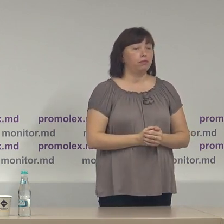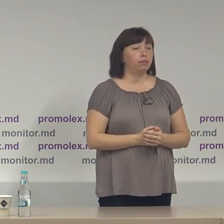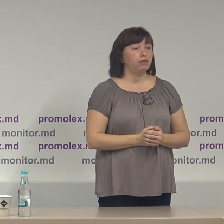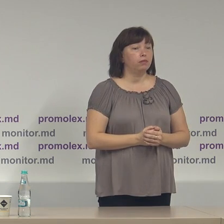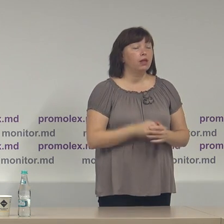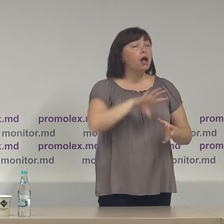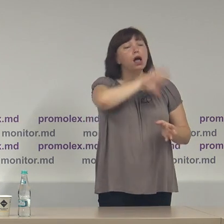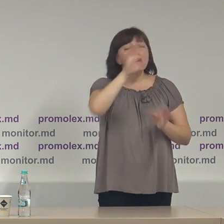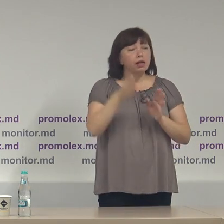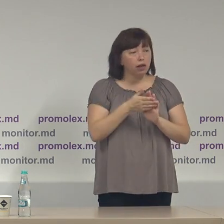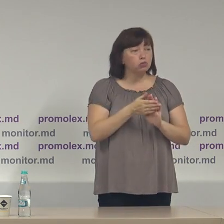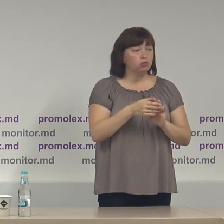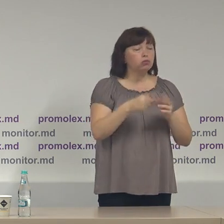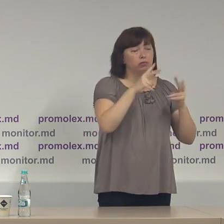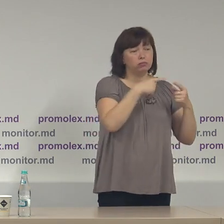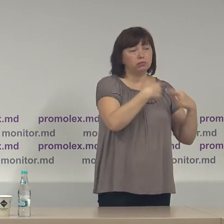restul sunt